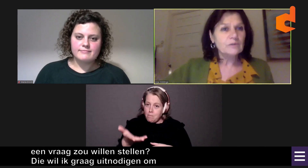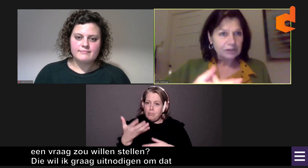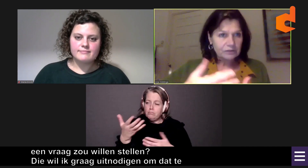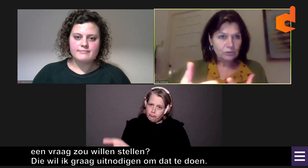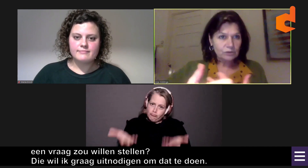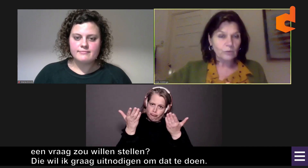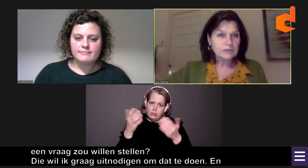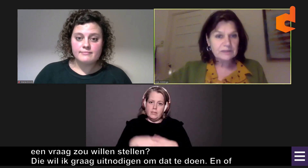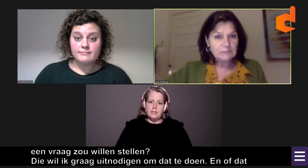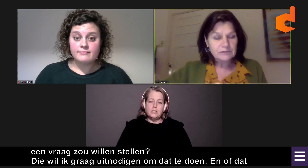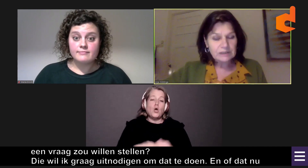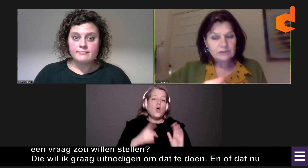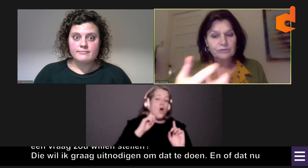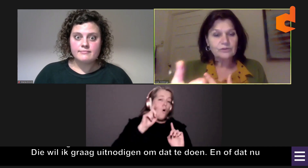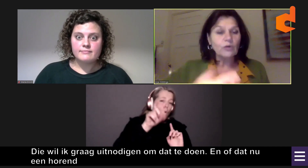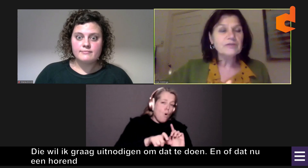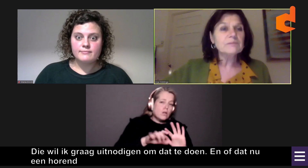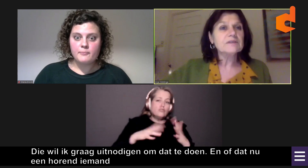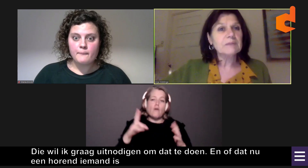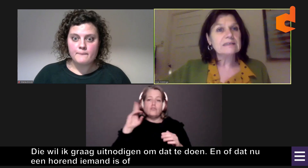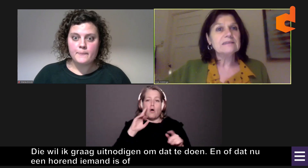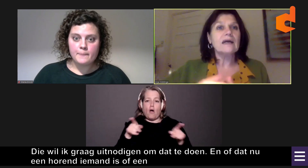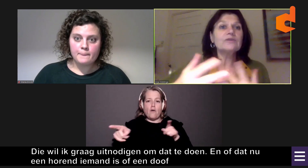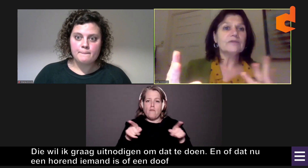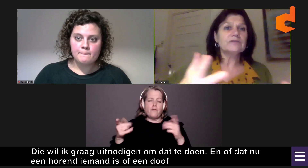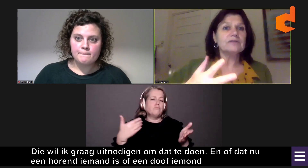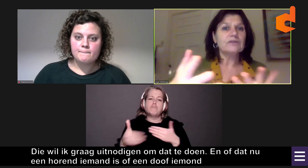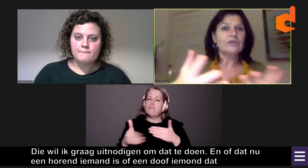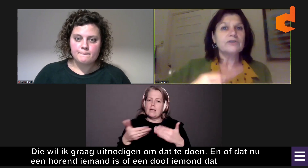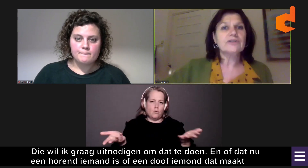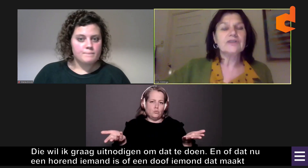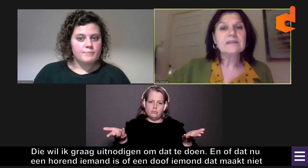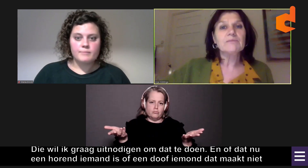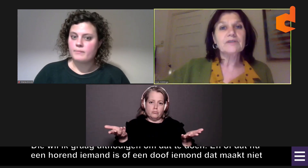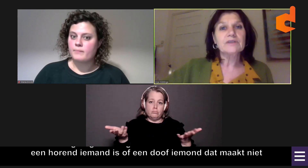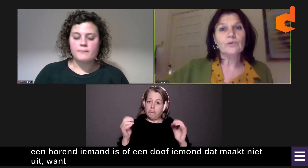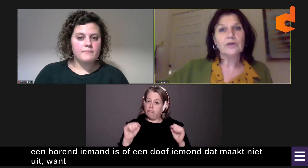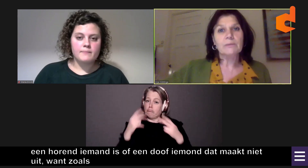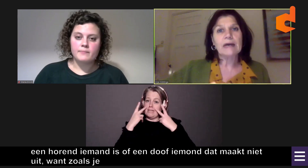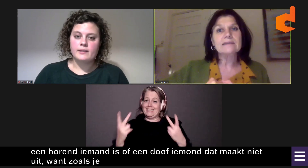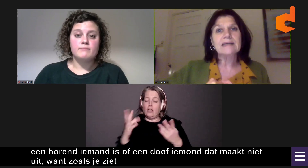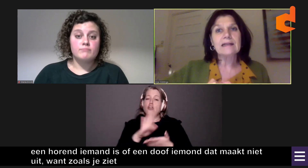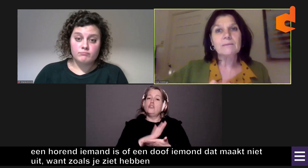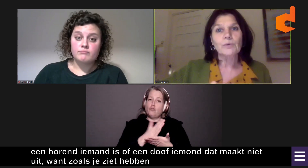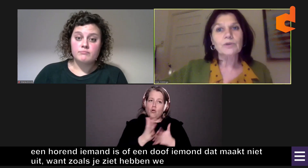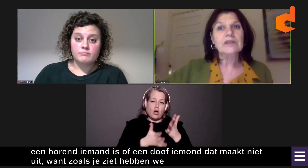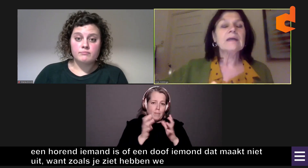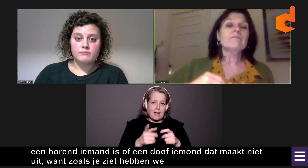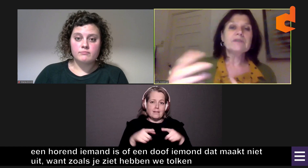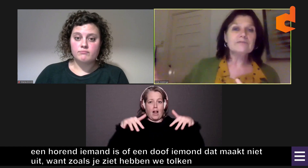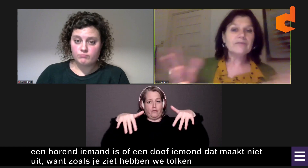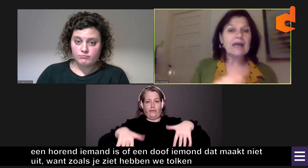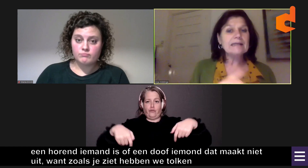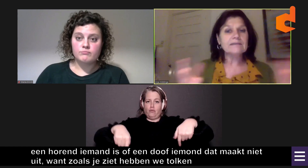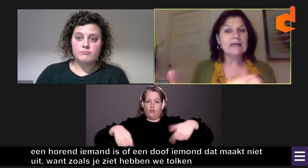En of dat nu een horend iemand is of een doof iemand, dat maakt niet uit. Want zoals je ziet hebben we tolken gebarentaal aan boord,